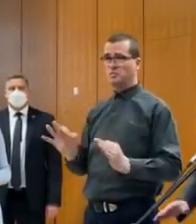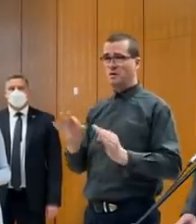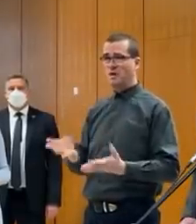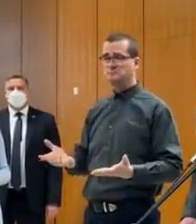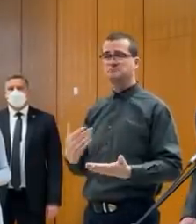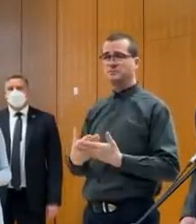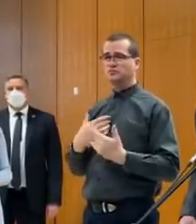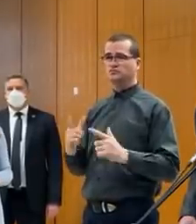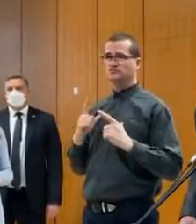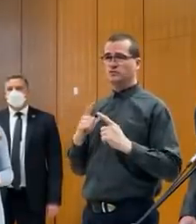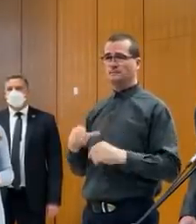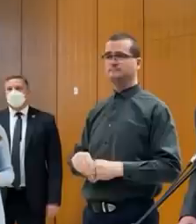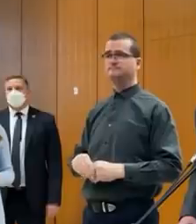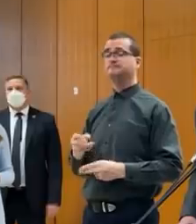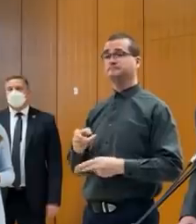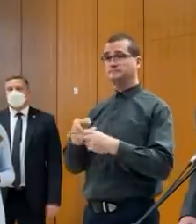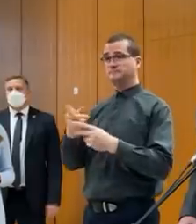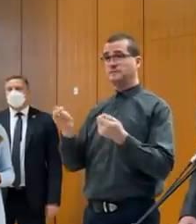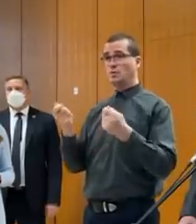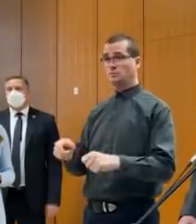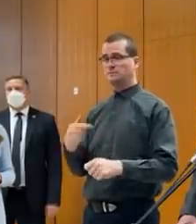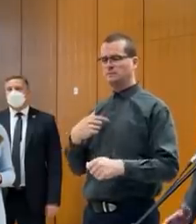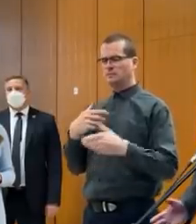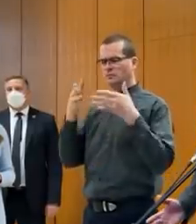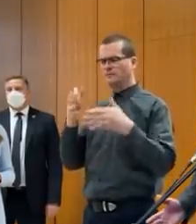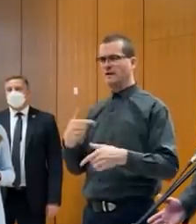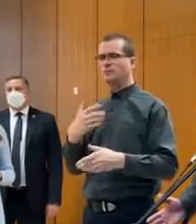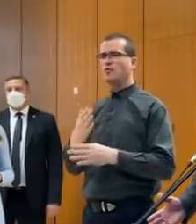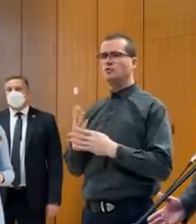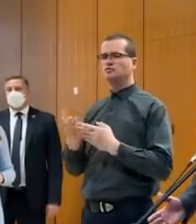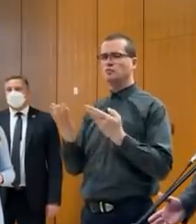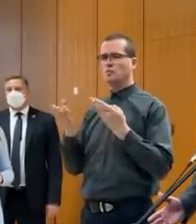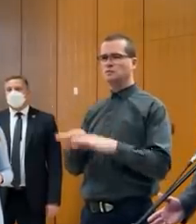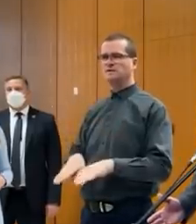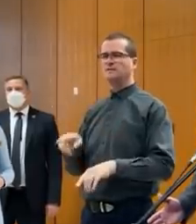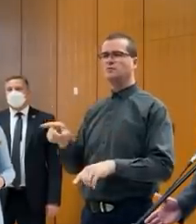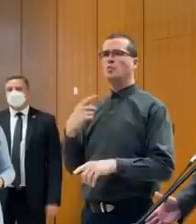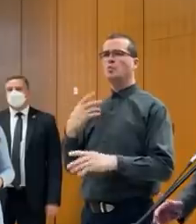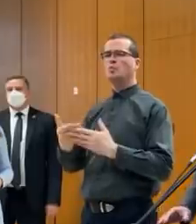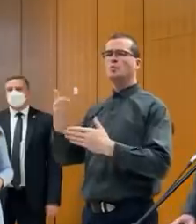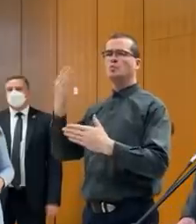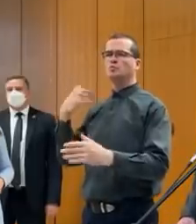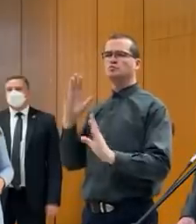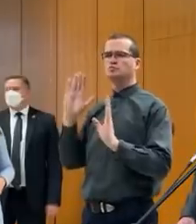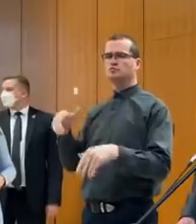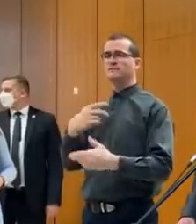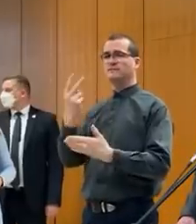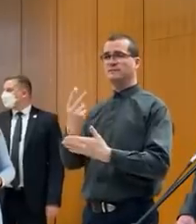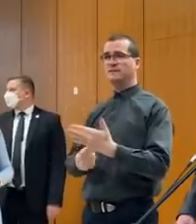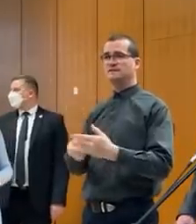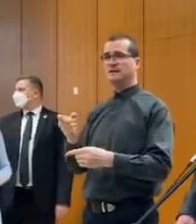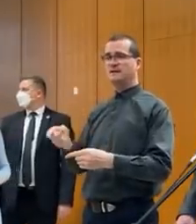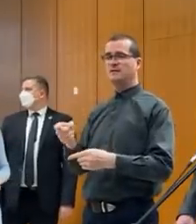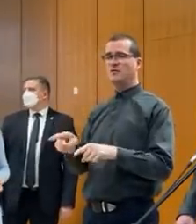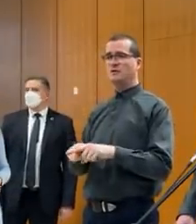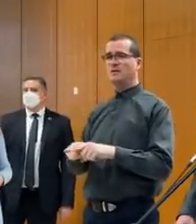musíme si počkať. No, ja verím, že sa to už konečne uzavrie. Pre mňa to bolo uzavreté už výsledkom tej